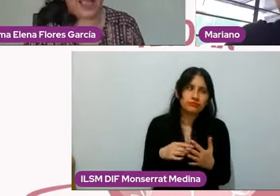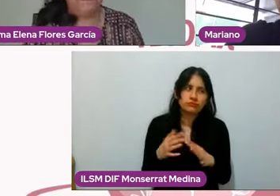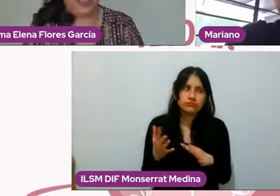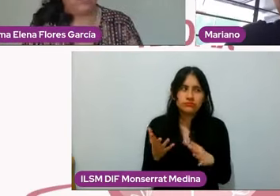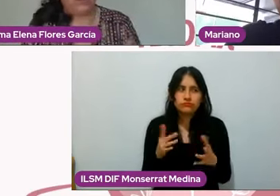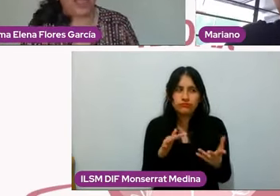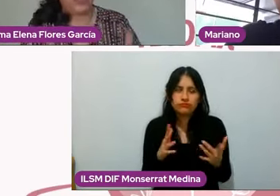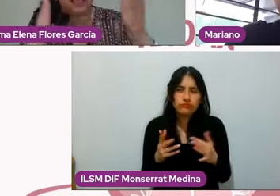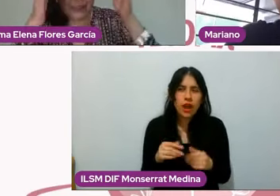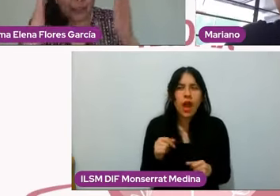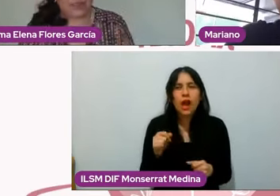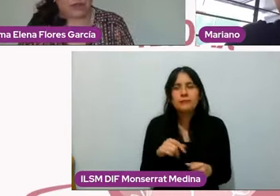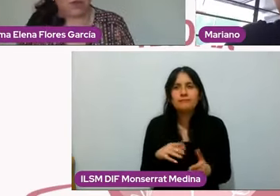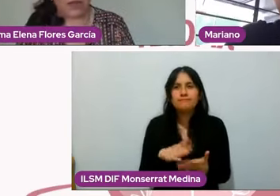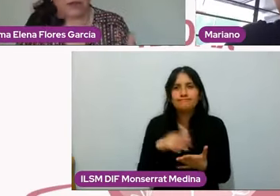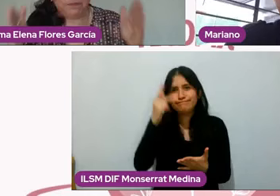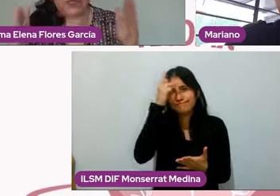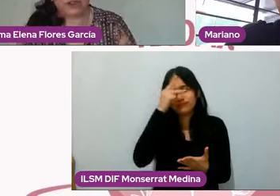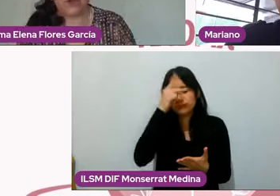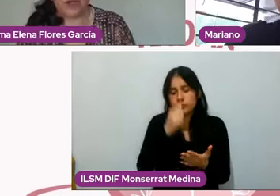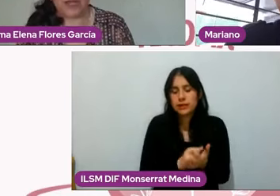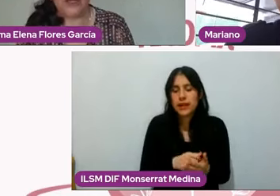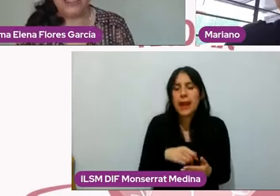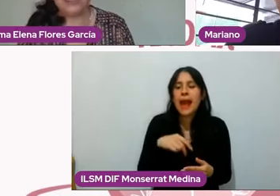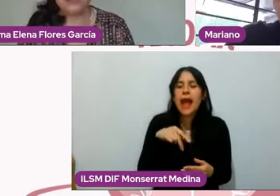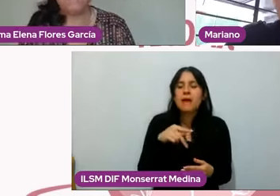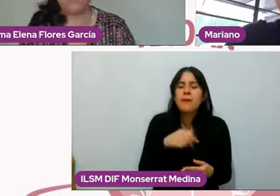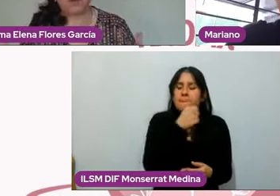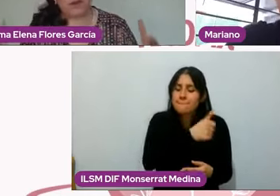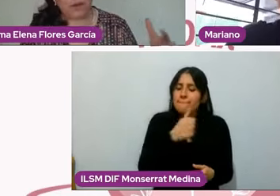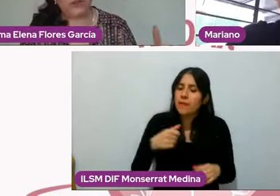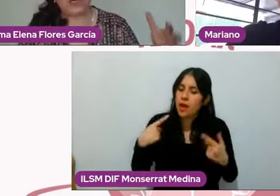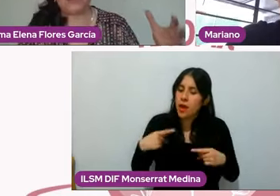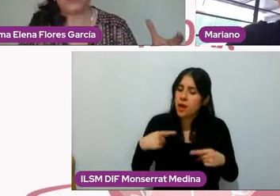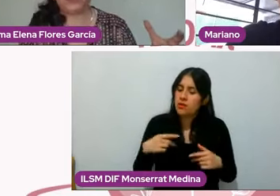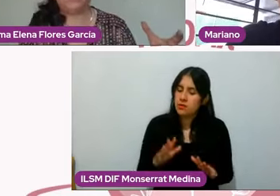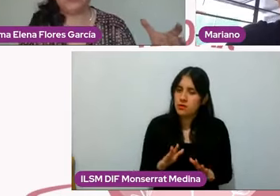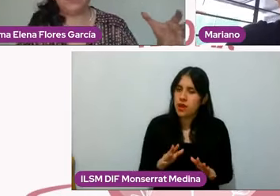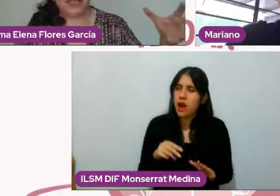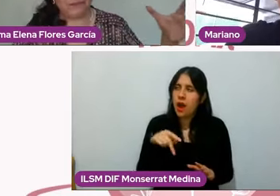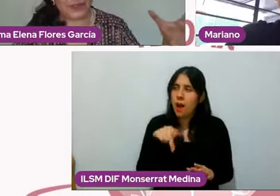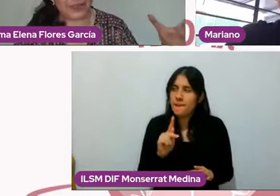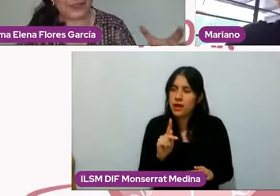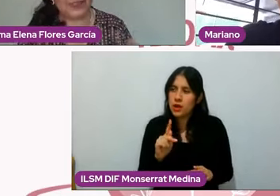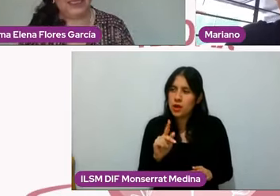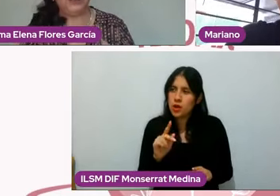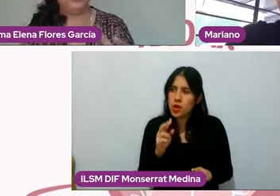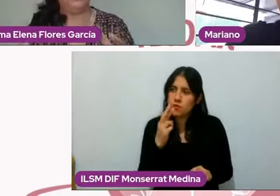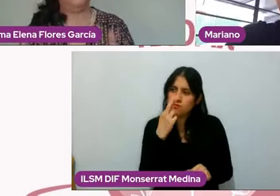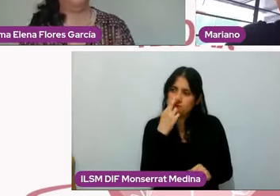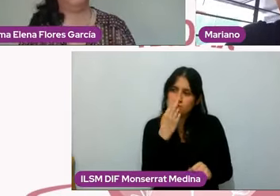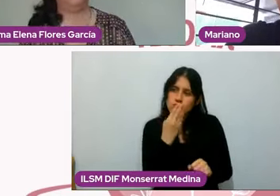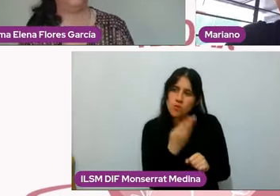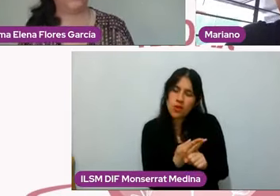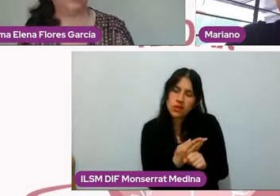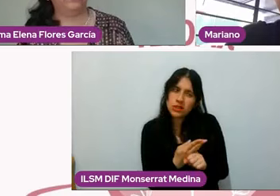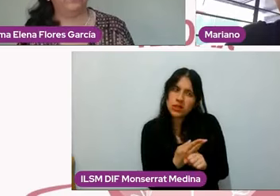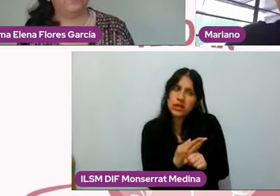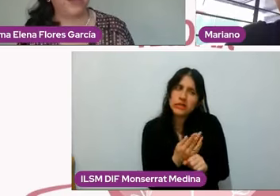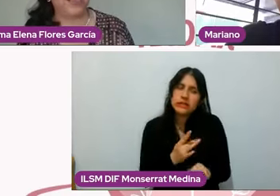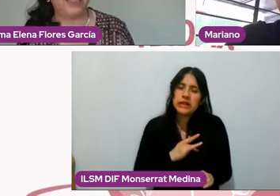la terapia como tal es individual, ¿no? Es personal. Pero cuando hablamos de responsabilidad afectiva sí debemos